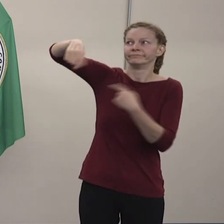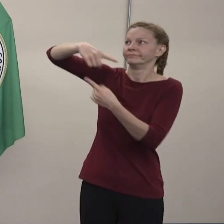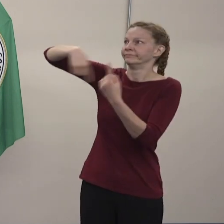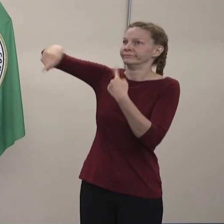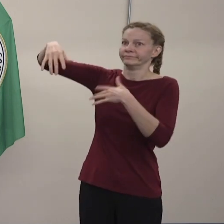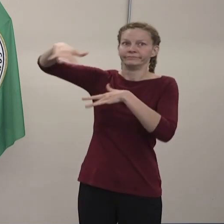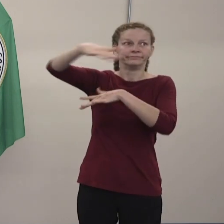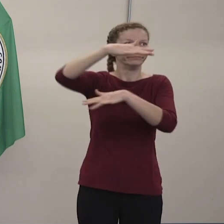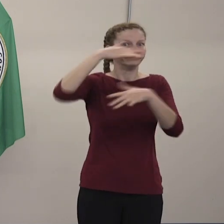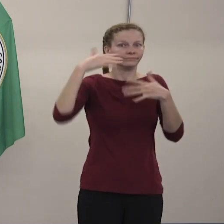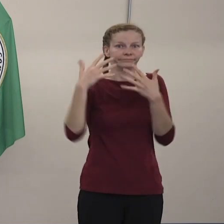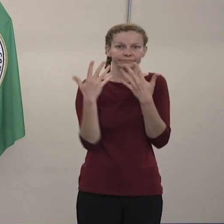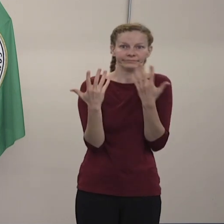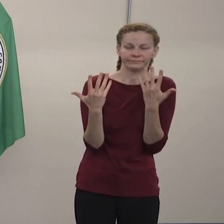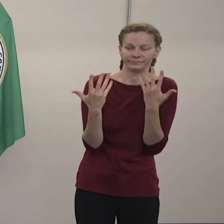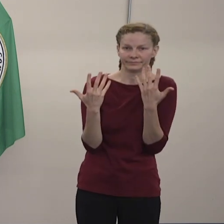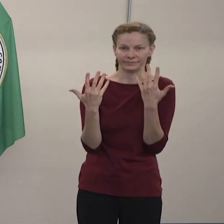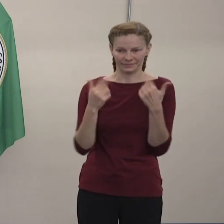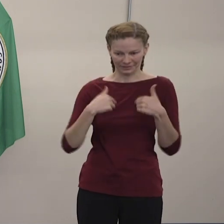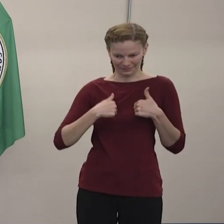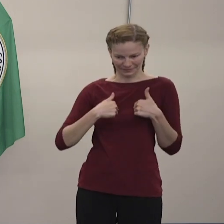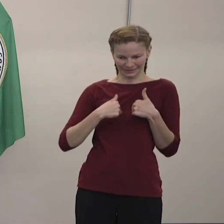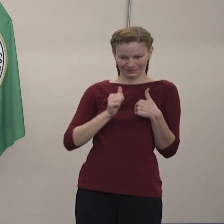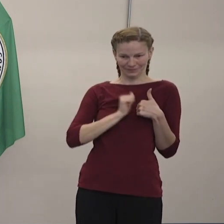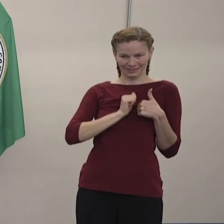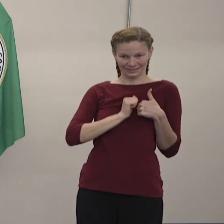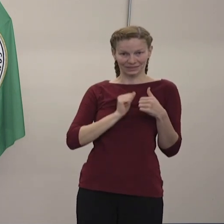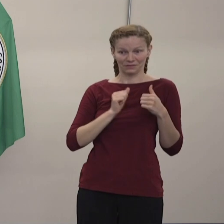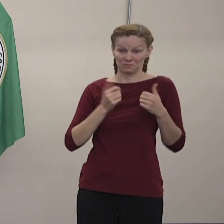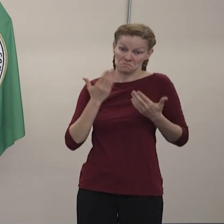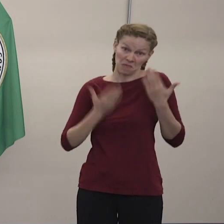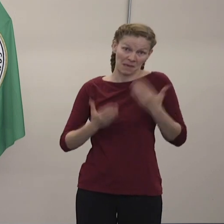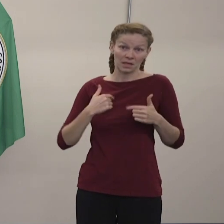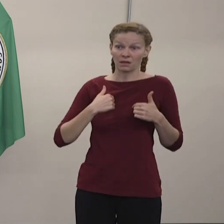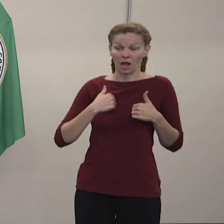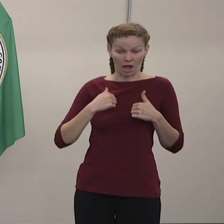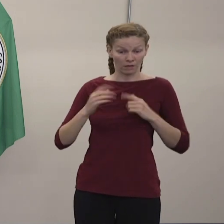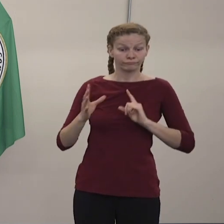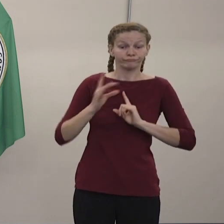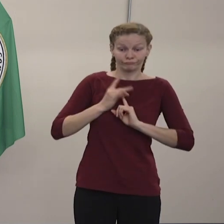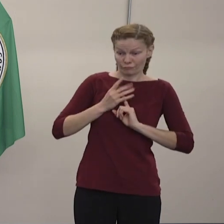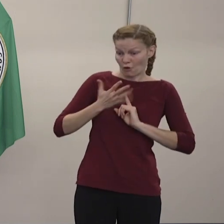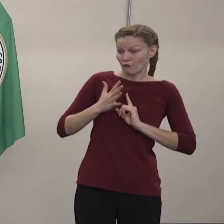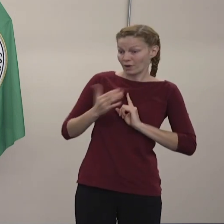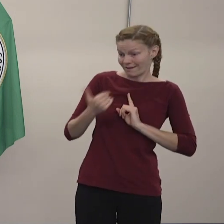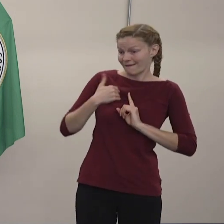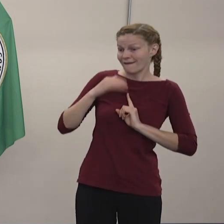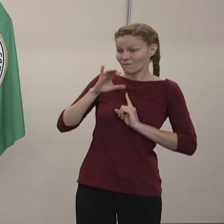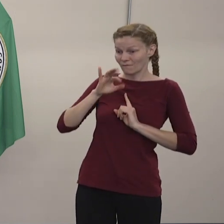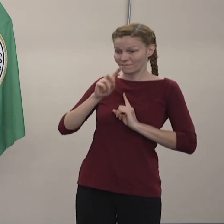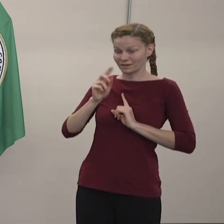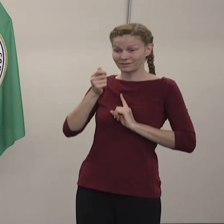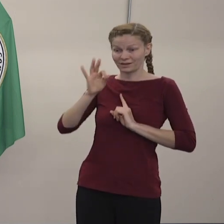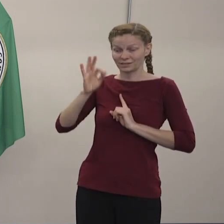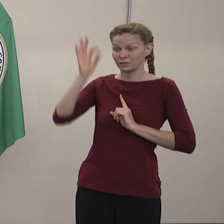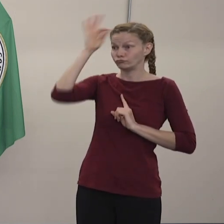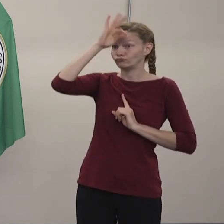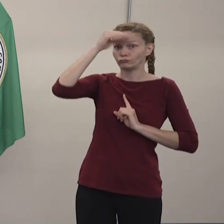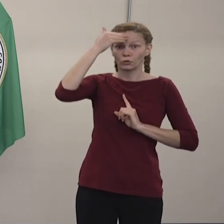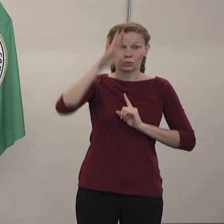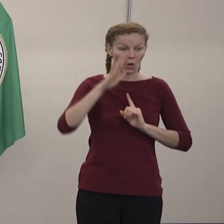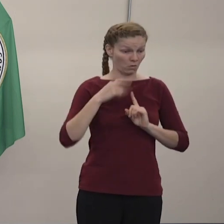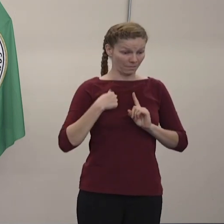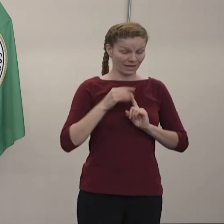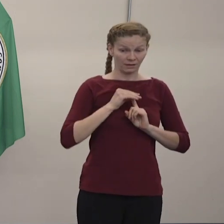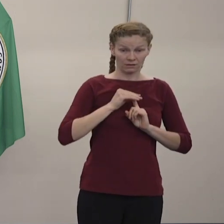alrededor tuyo y como si tú mismo lo tuvieras. Por favor, tome pasos para